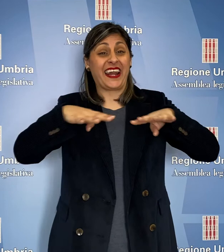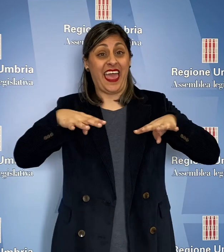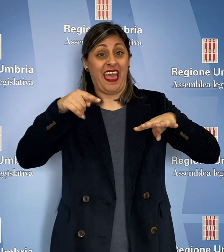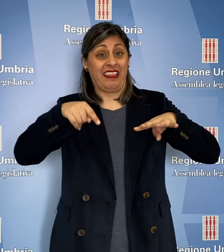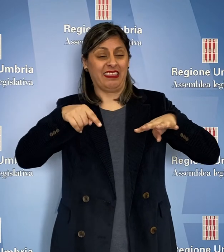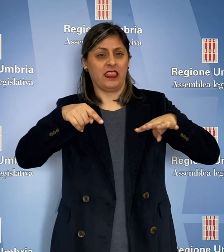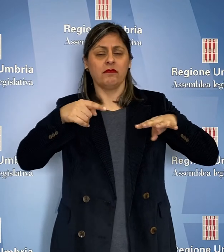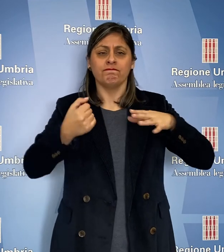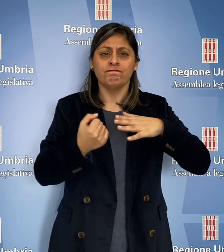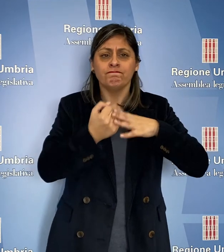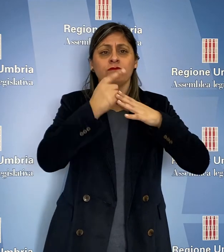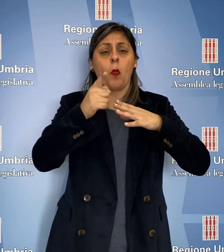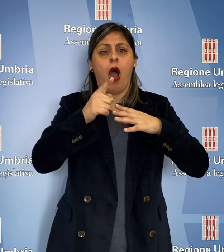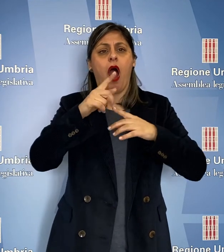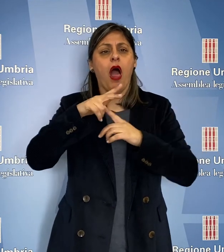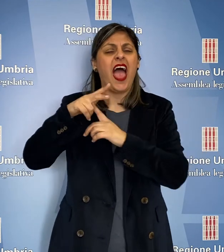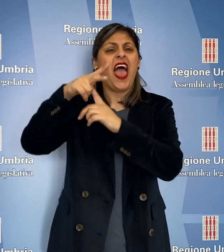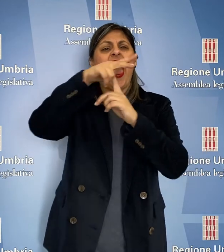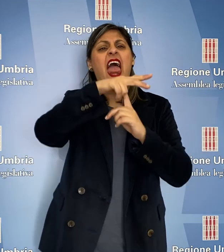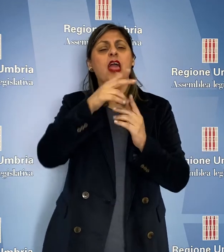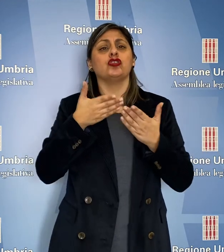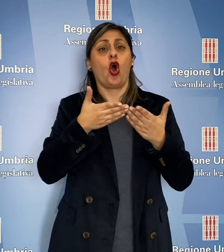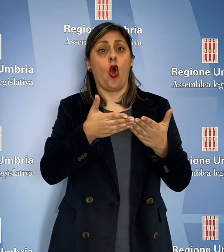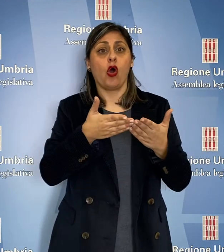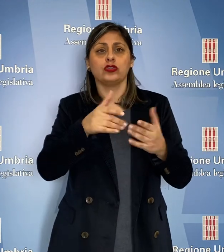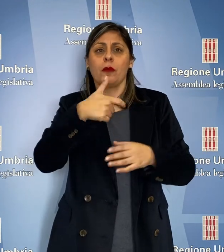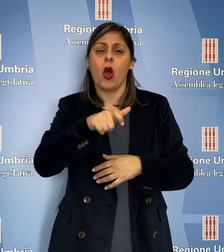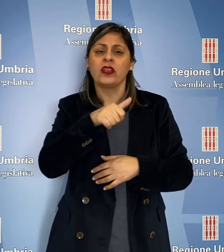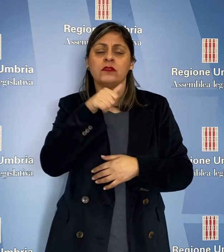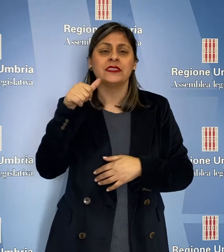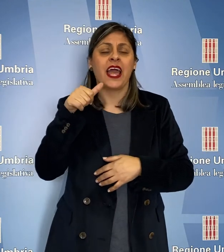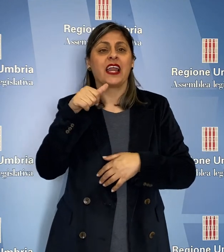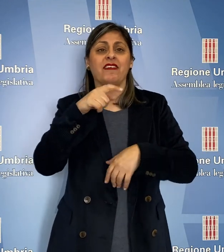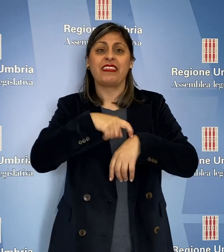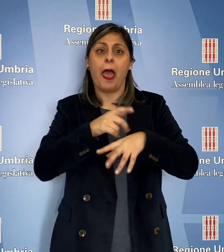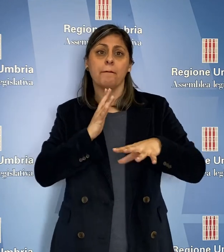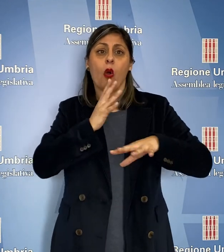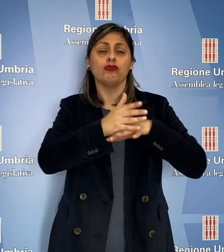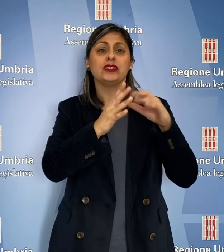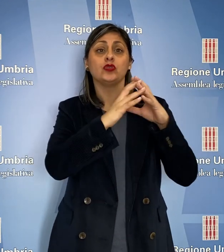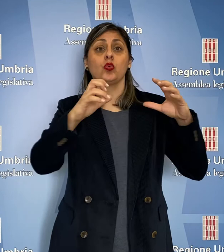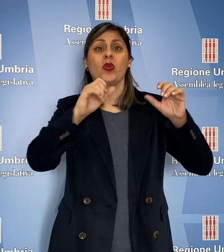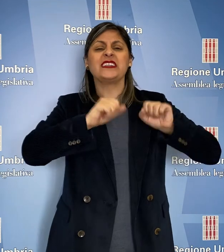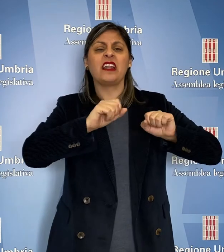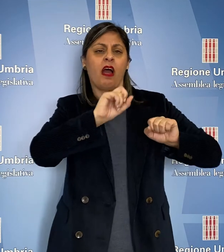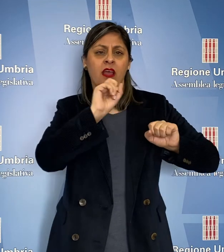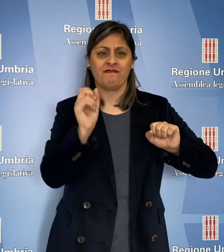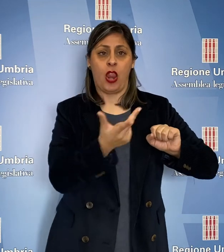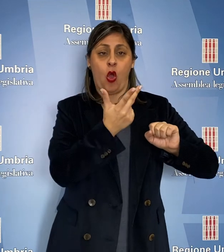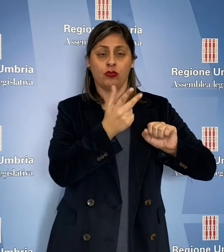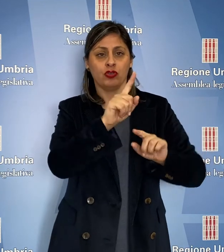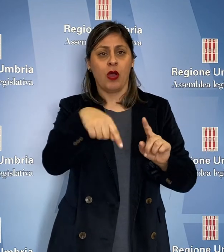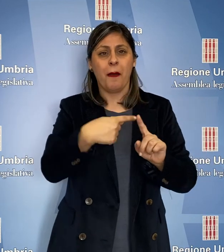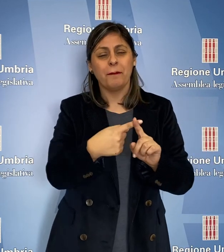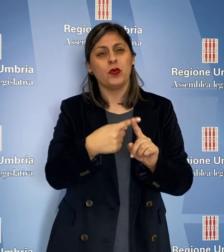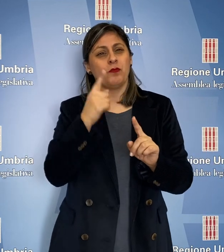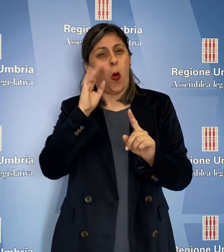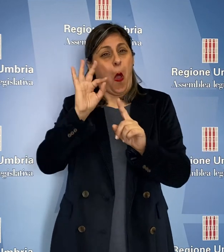costituendo sistema di elisoccorso, al fine di ridurre i tempi di accesso alle strutture sanitarie, ma anche ad assicurare, nell'emore